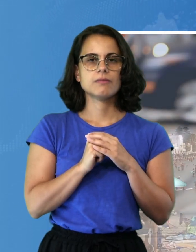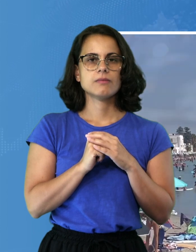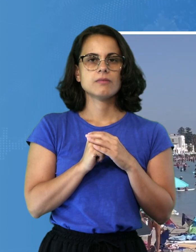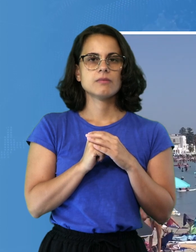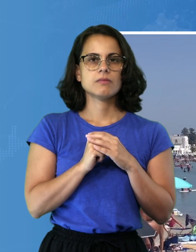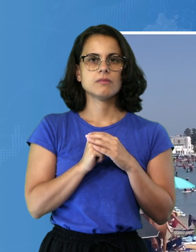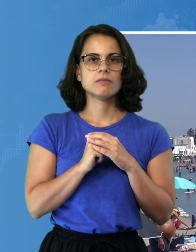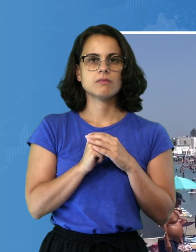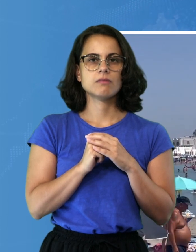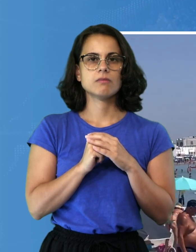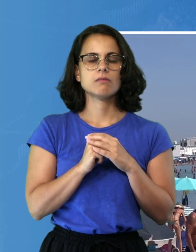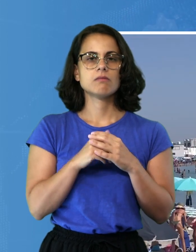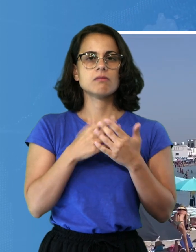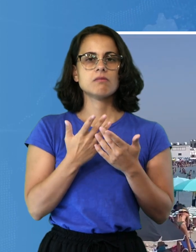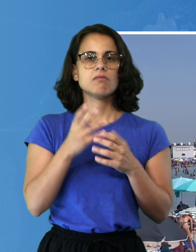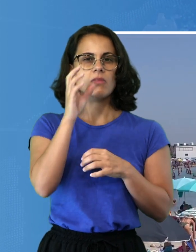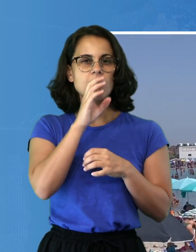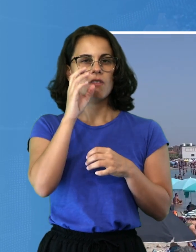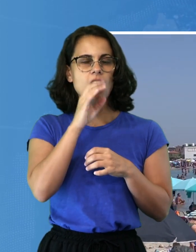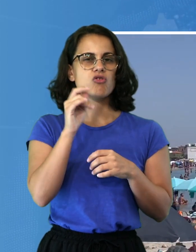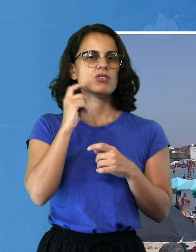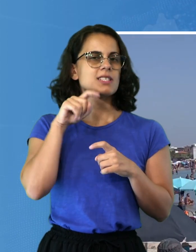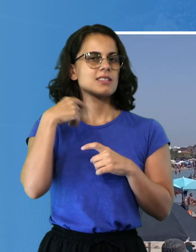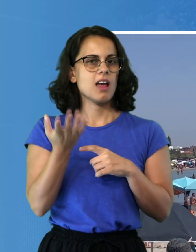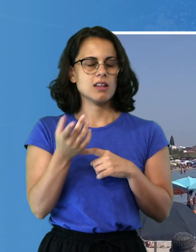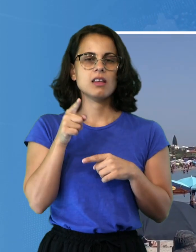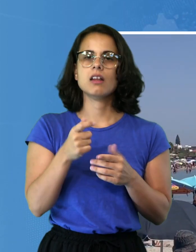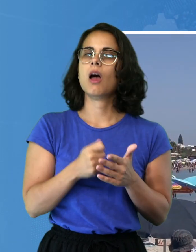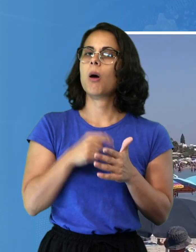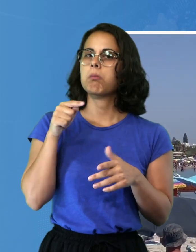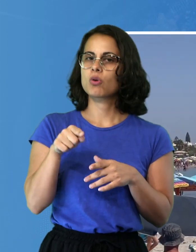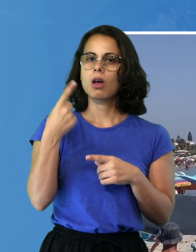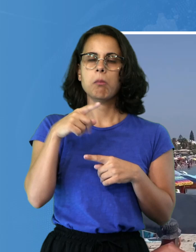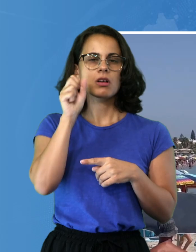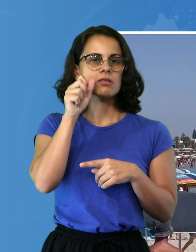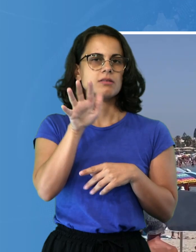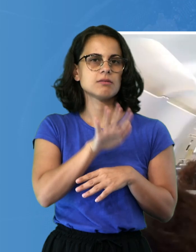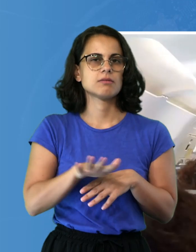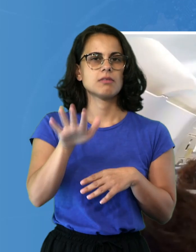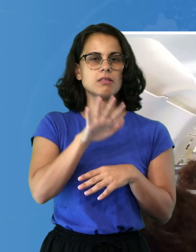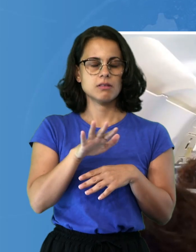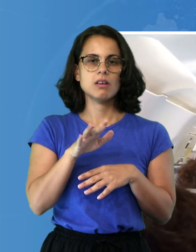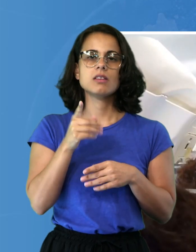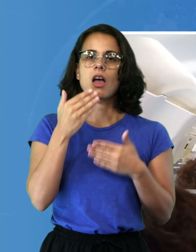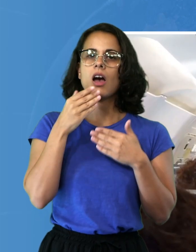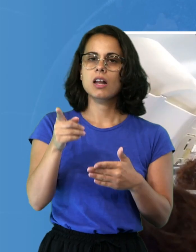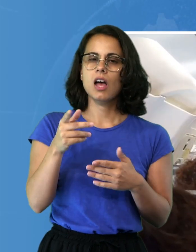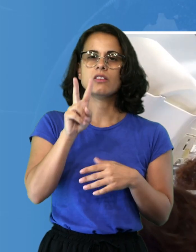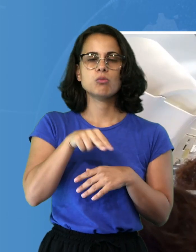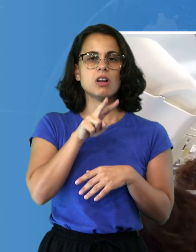I viaggiatori stranieri continuano ad essere fondamentali per il turismo in Sardegna contribuendo nel 2023 con 1,67